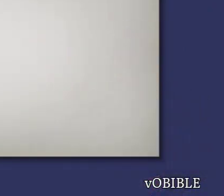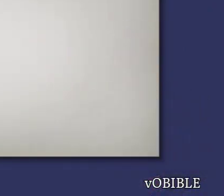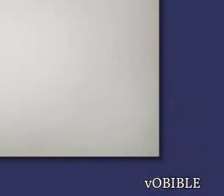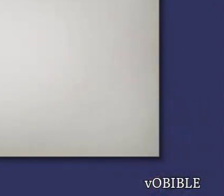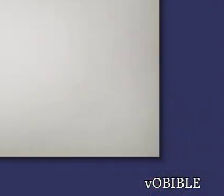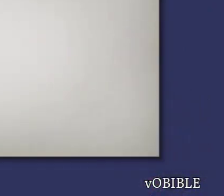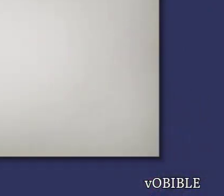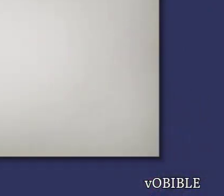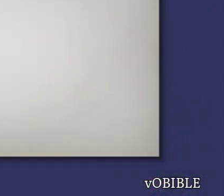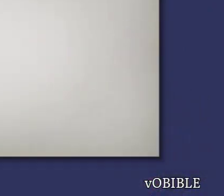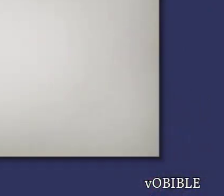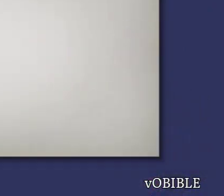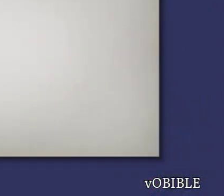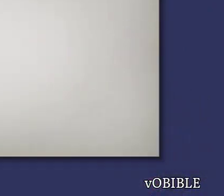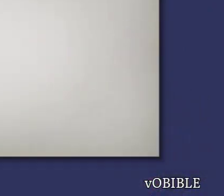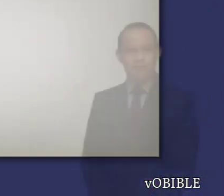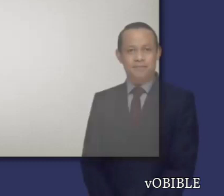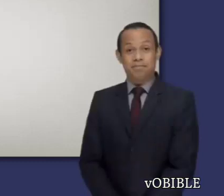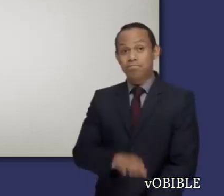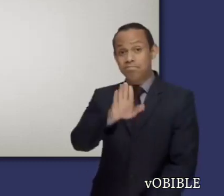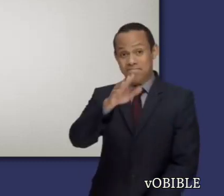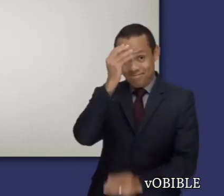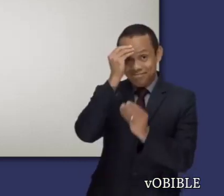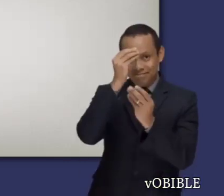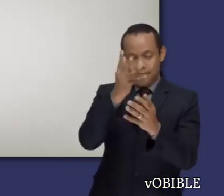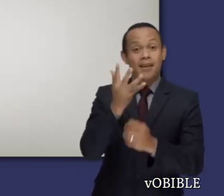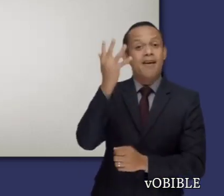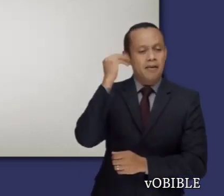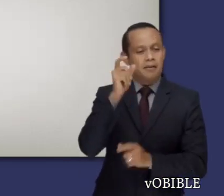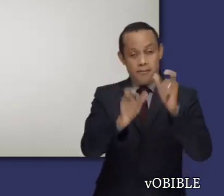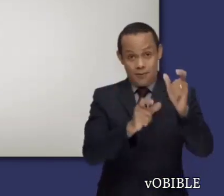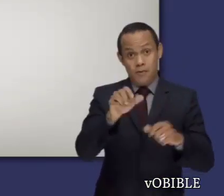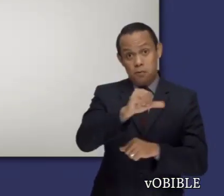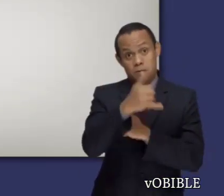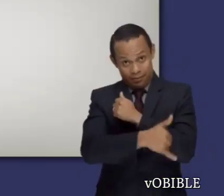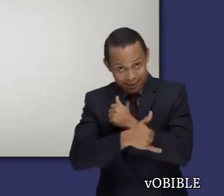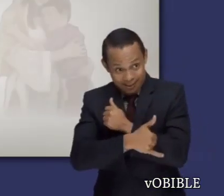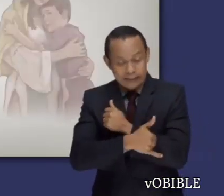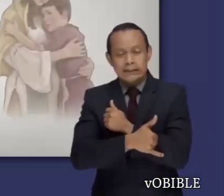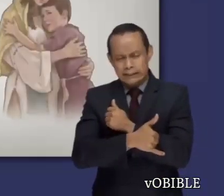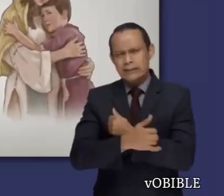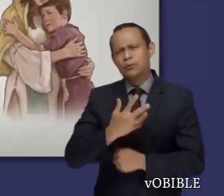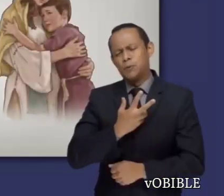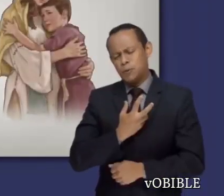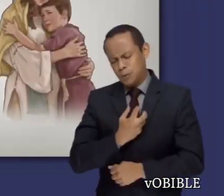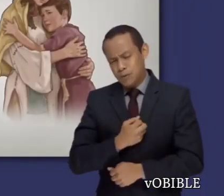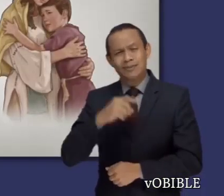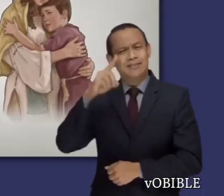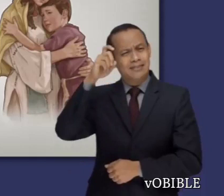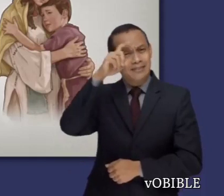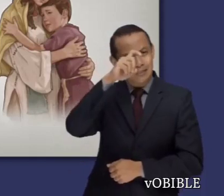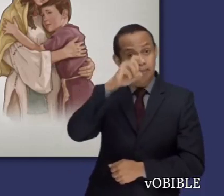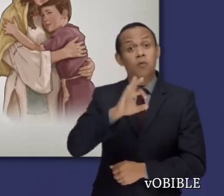¿Lo sabía? En la antigüedad los extranjeros normalmente no tenían derechos y la vida no era nada fácil